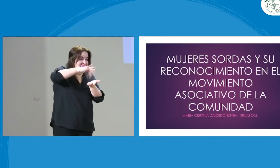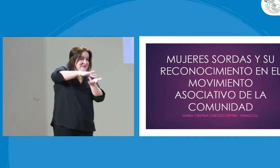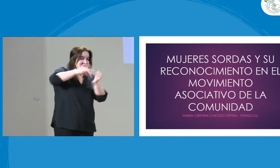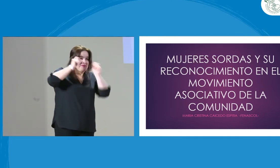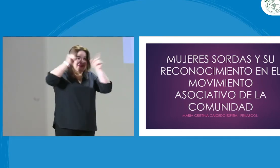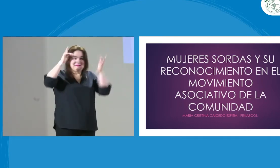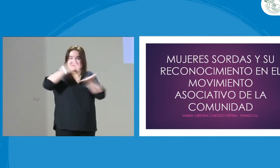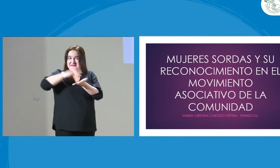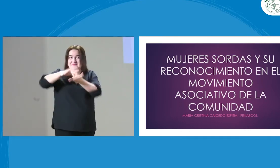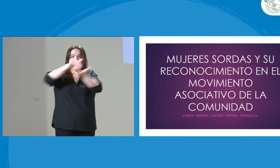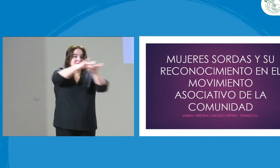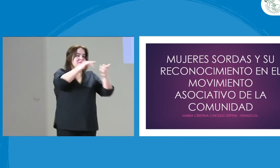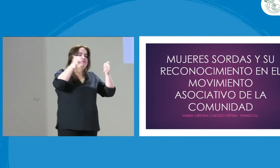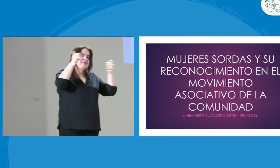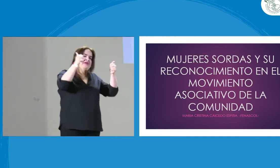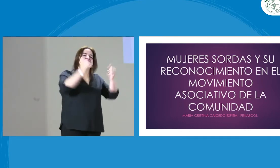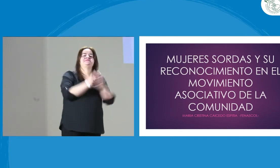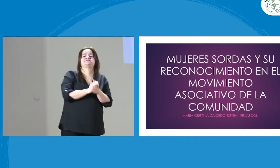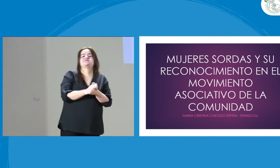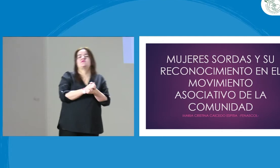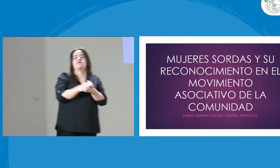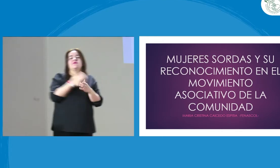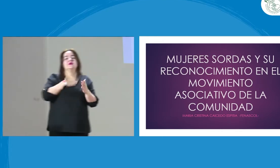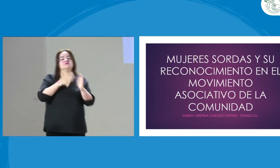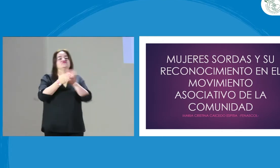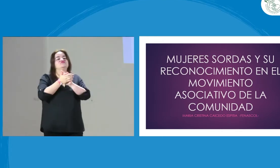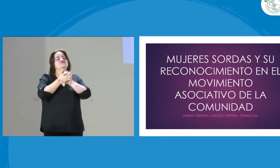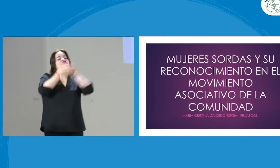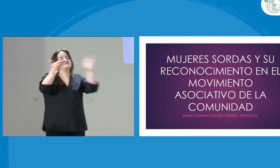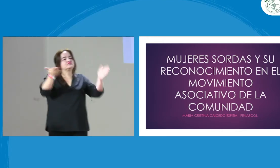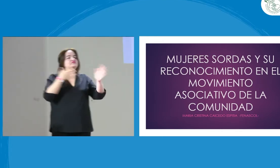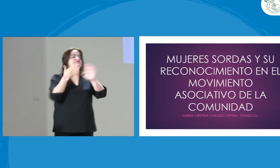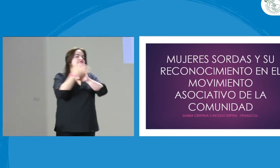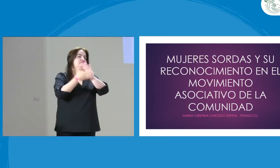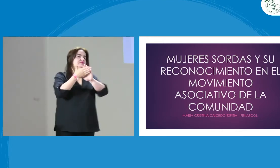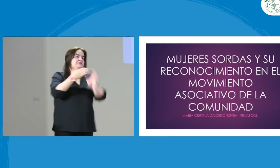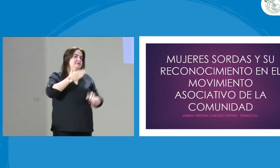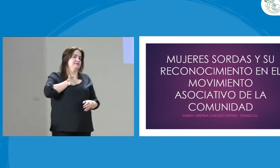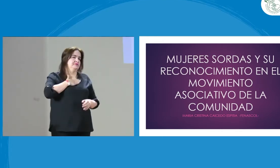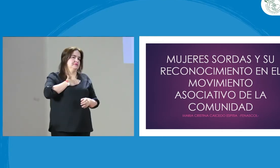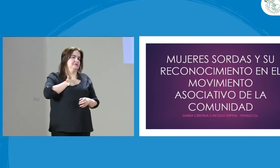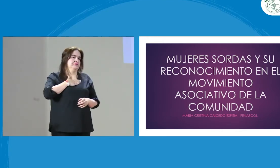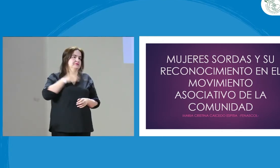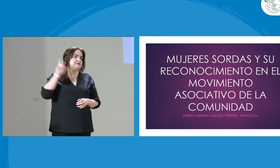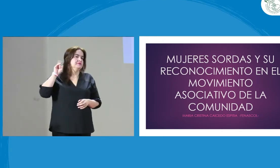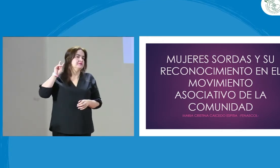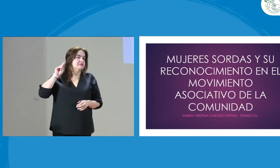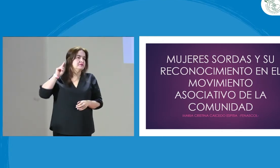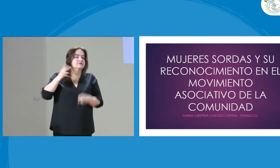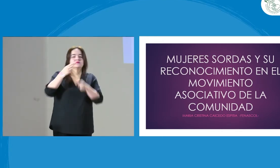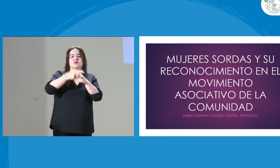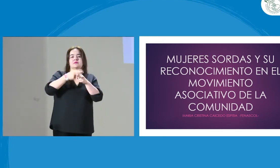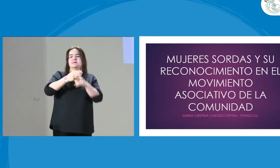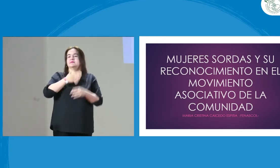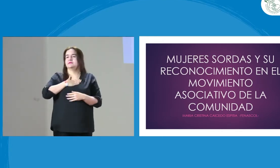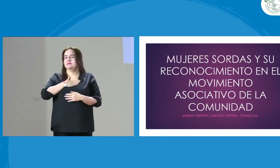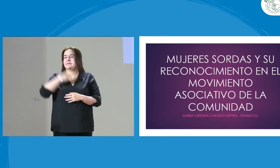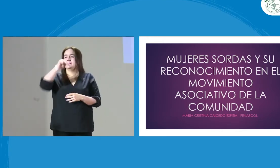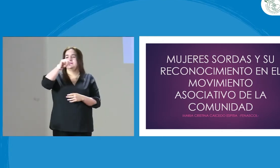estamos ya con toda la energía. Bueno, listo. Entonces, me presento. Esta es mi